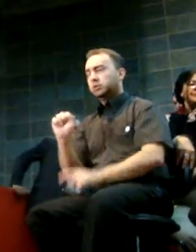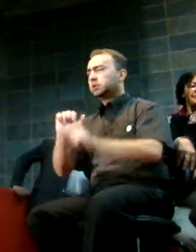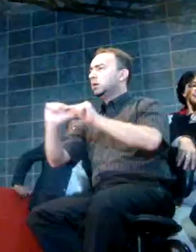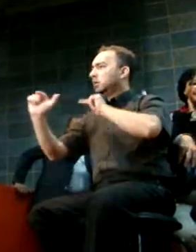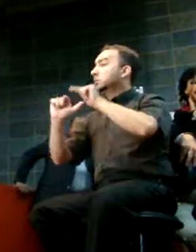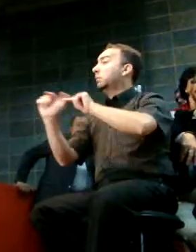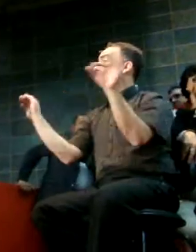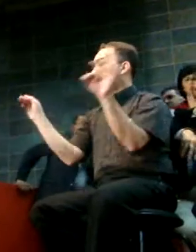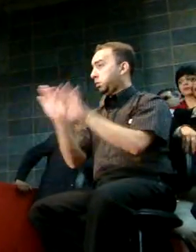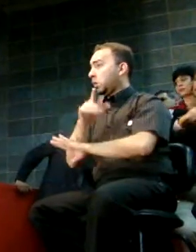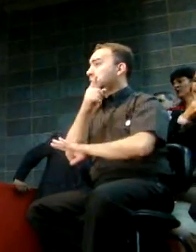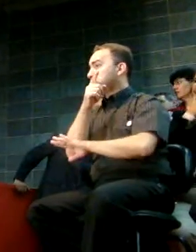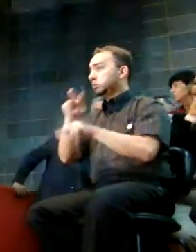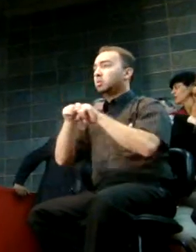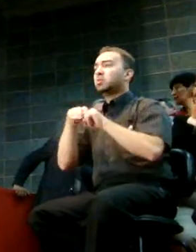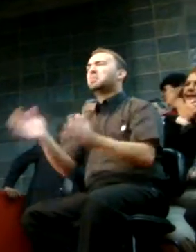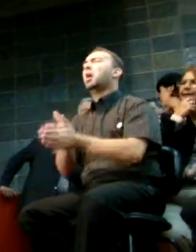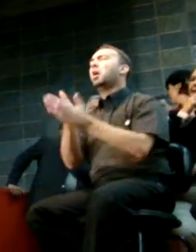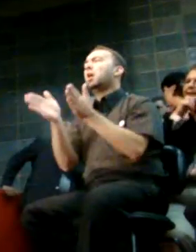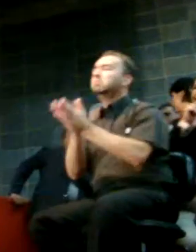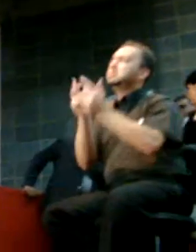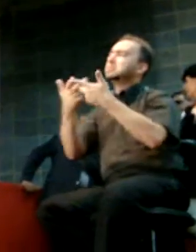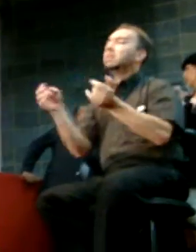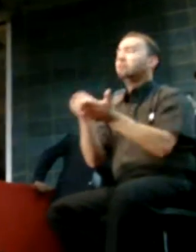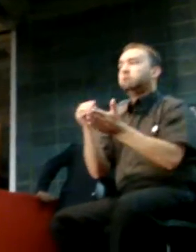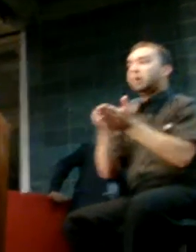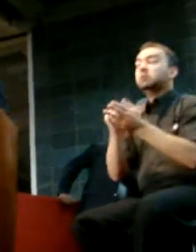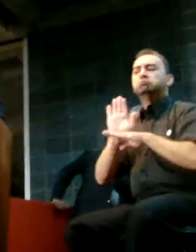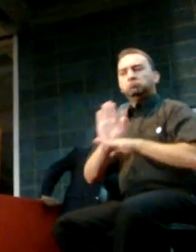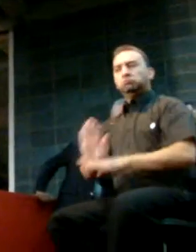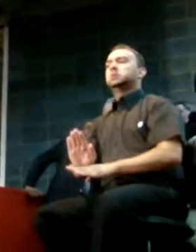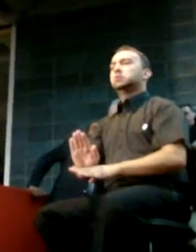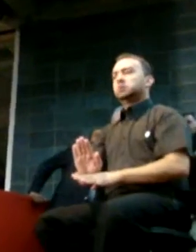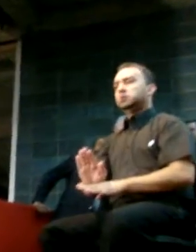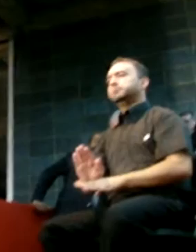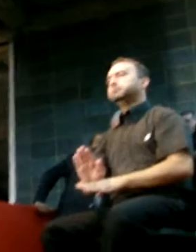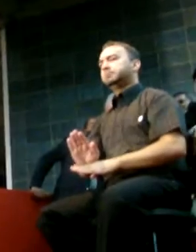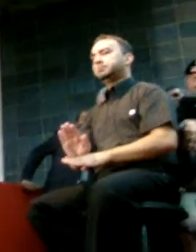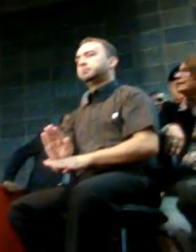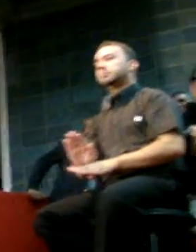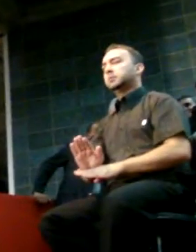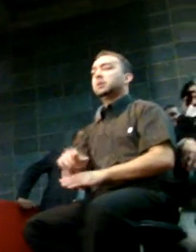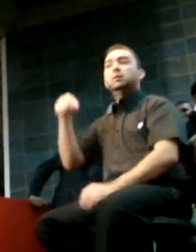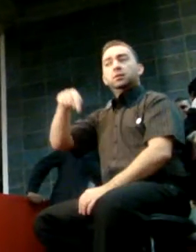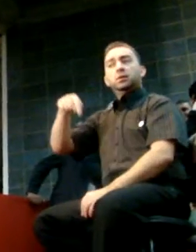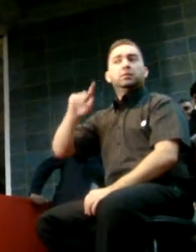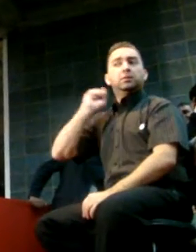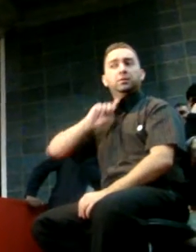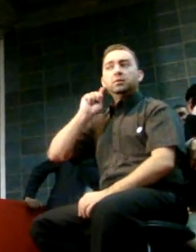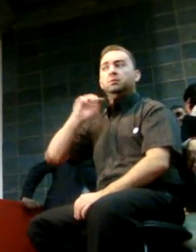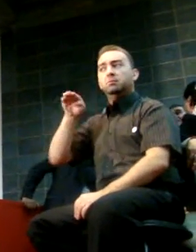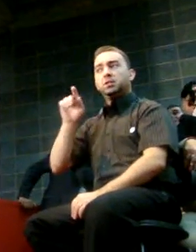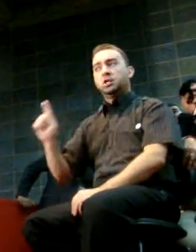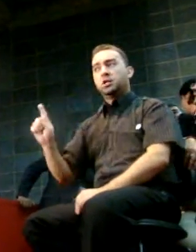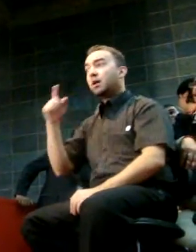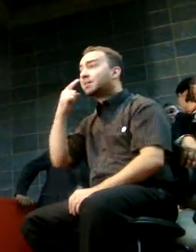feito pelas pessoas carentes, por aquelas que não têm privilégio na nossa capital. Minas Gerais tem que olhar para o